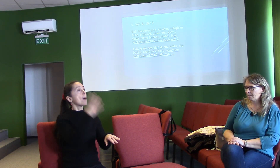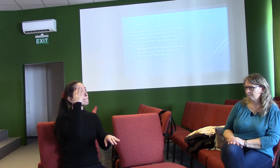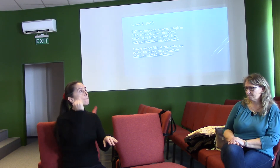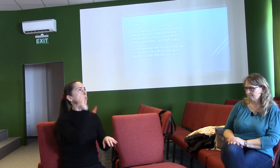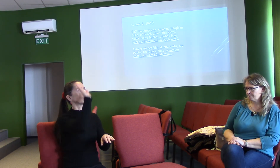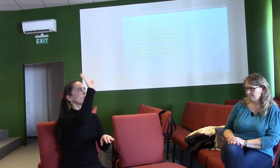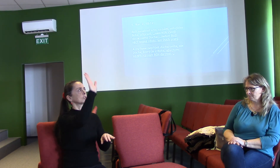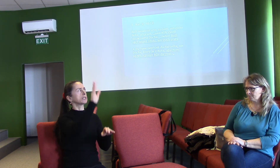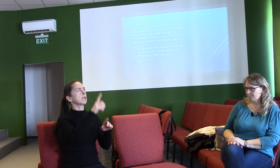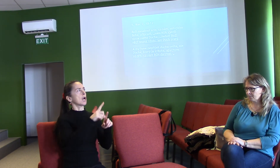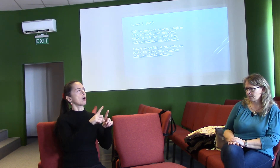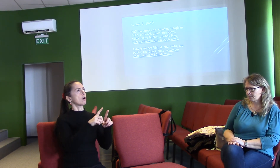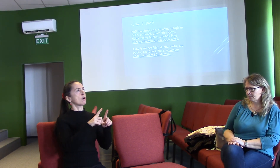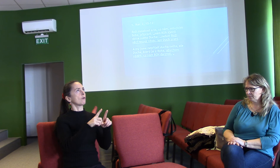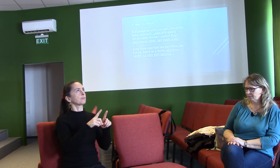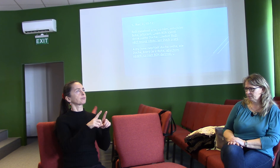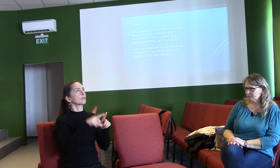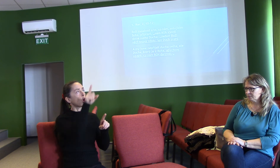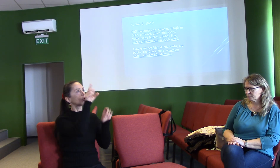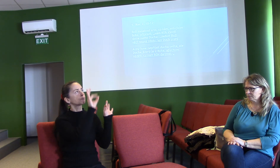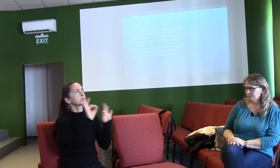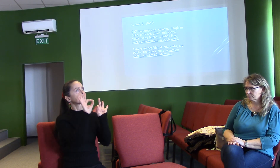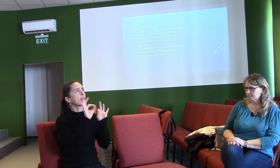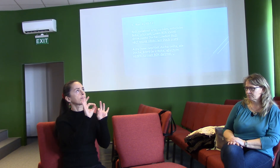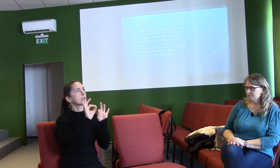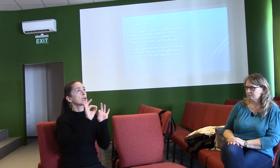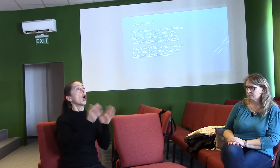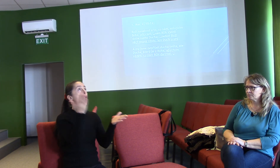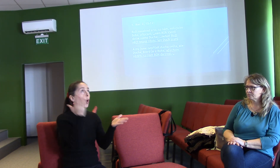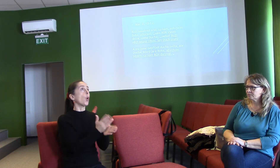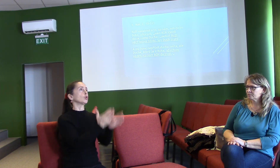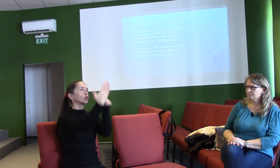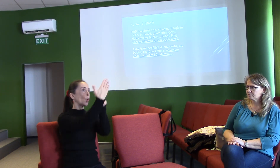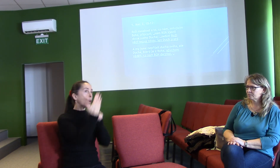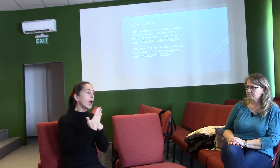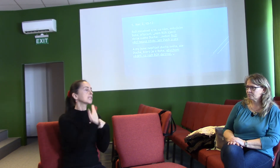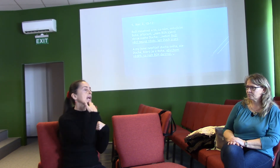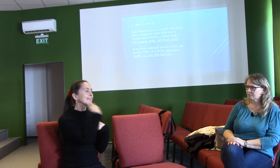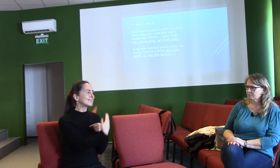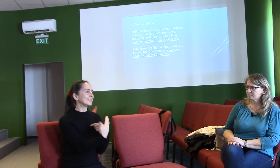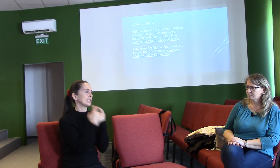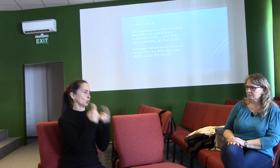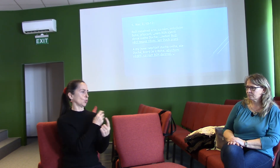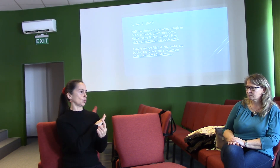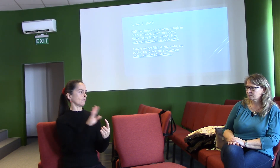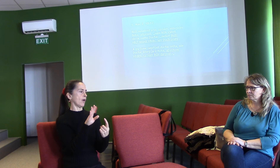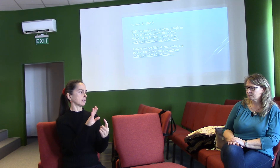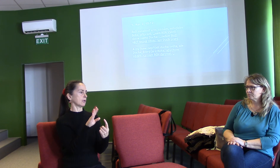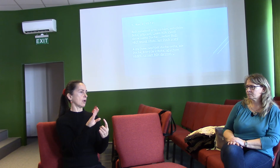milujícím Boha připravil, nám Bůh zjevil skrze svého ducha, neboť Boží věci nezná nikdo, než Duch